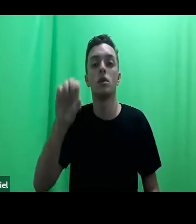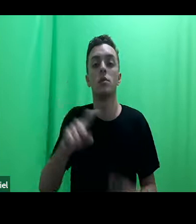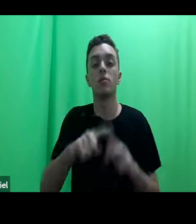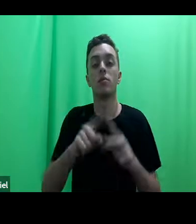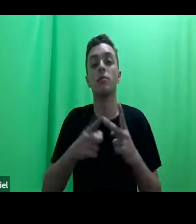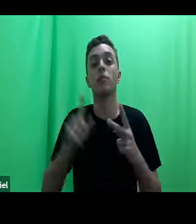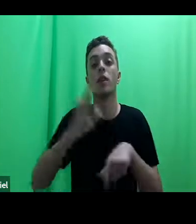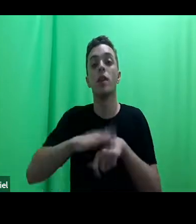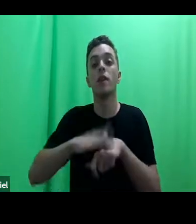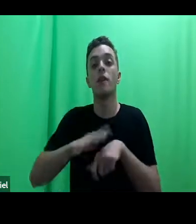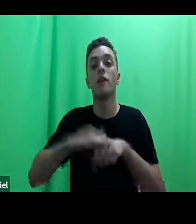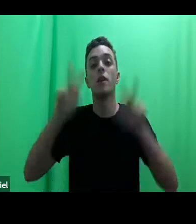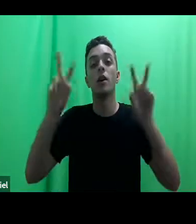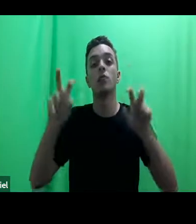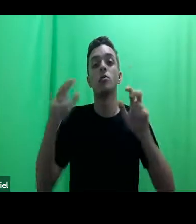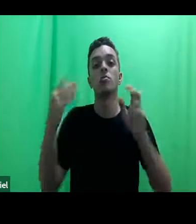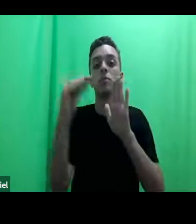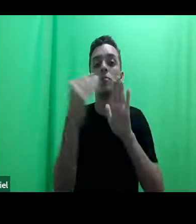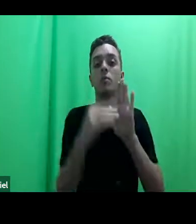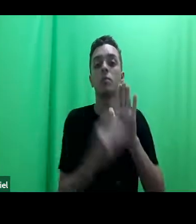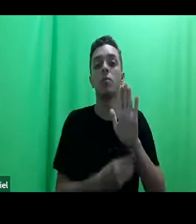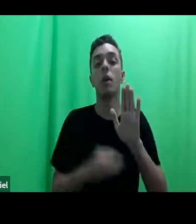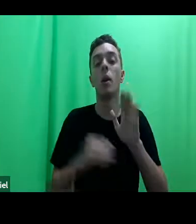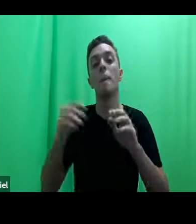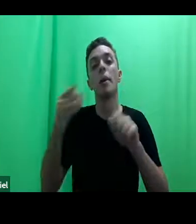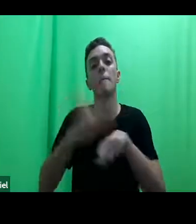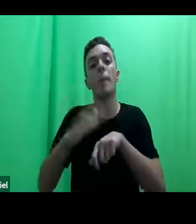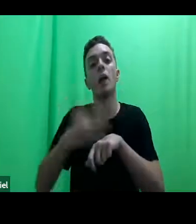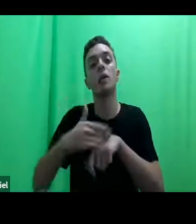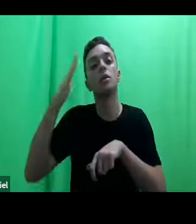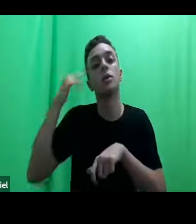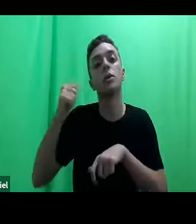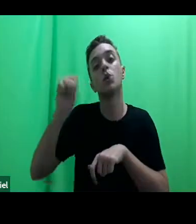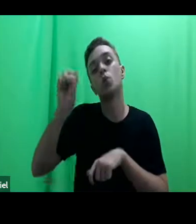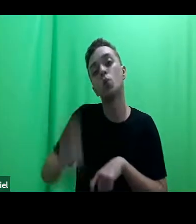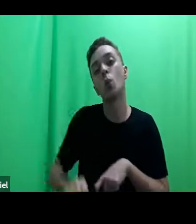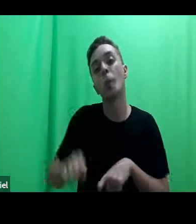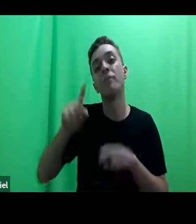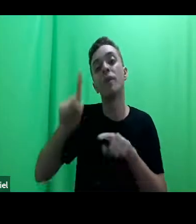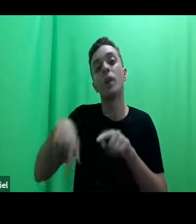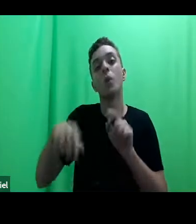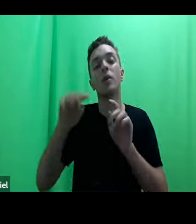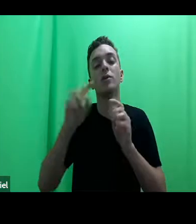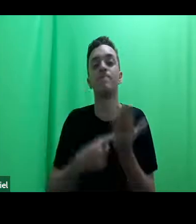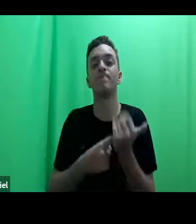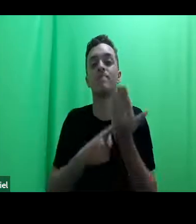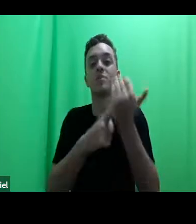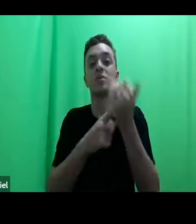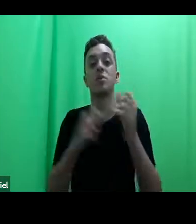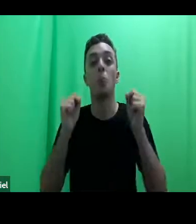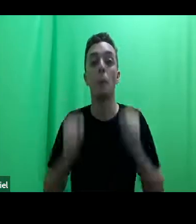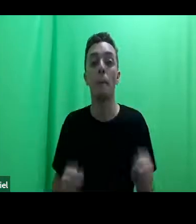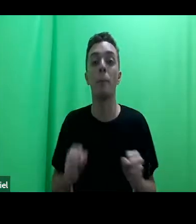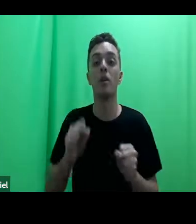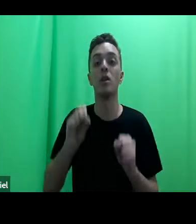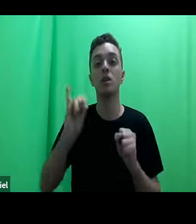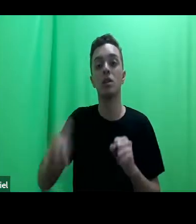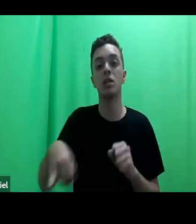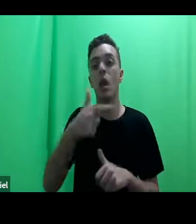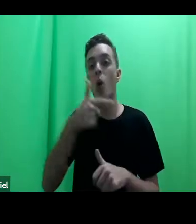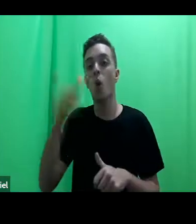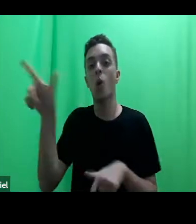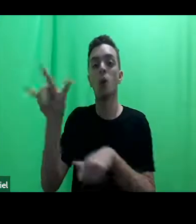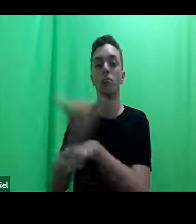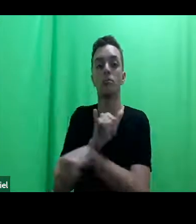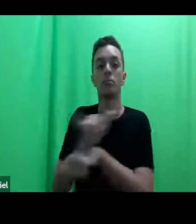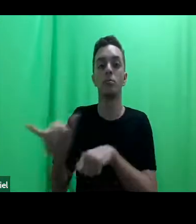e práticas e saberes do Sul. Claro que é uma terminologia que pode corresponder a outras epistemologias, como eu